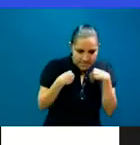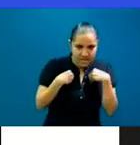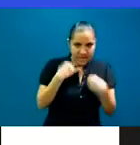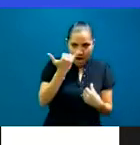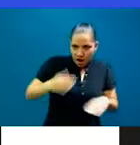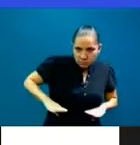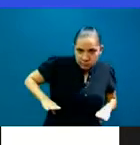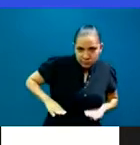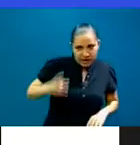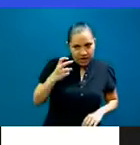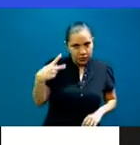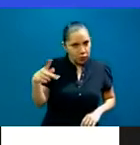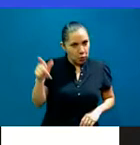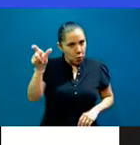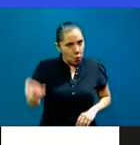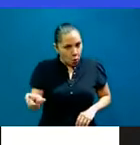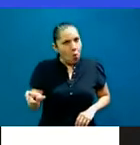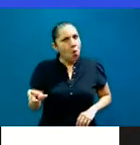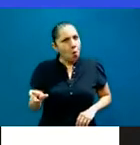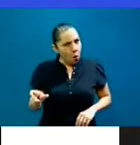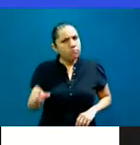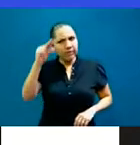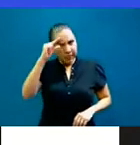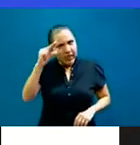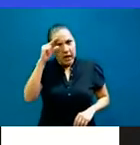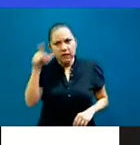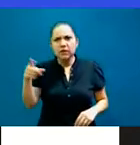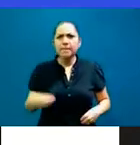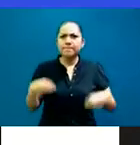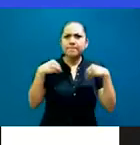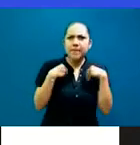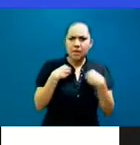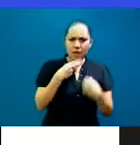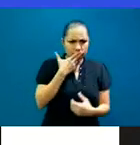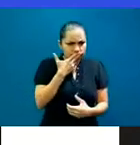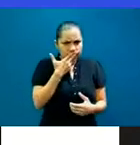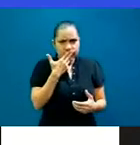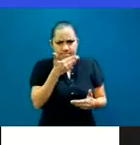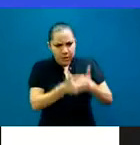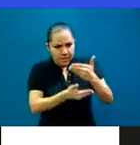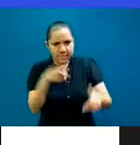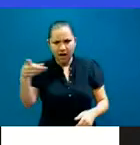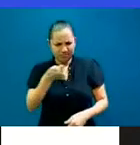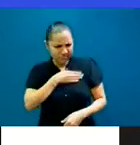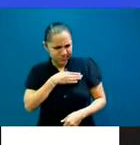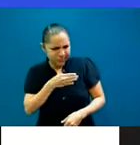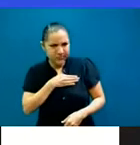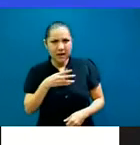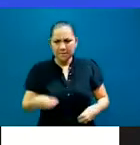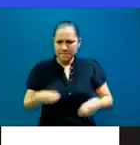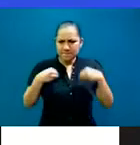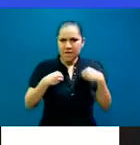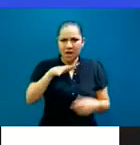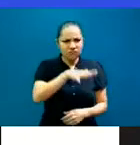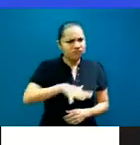El profe era una persona inteligente, interesada en la vida, generosa, que sabía disfrutar. Tengo muchos gratos recuerdos de